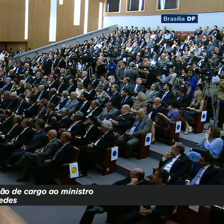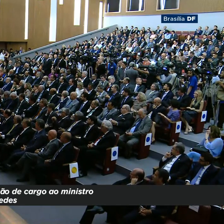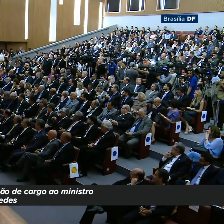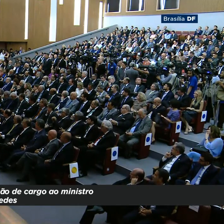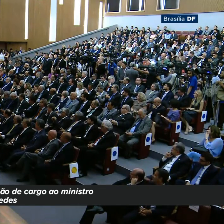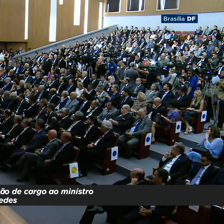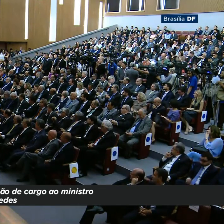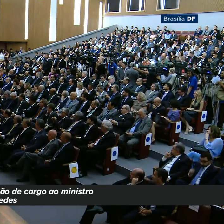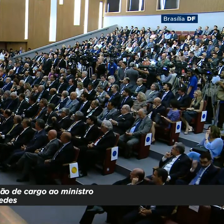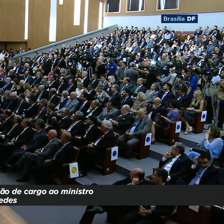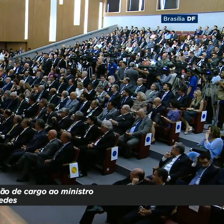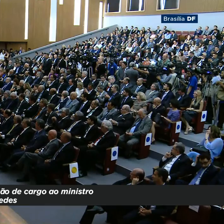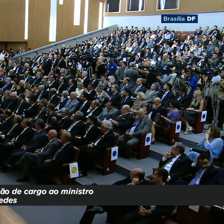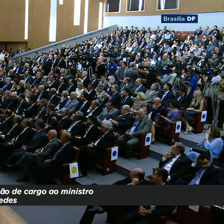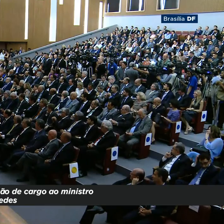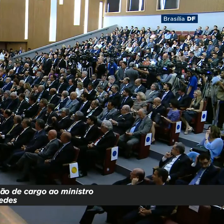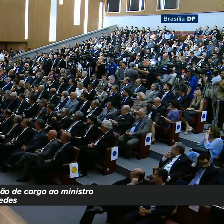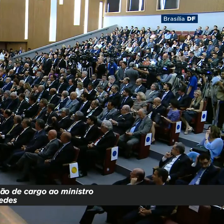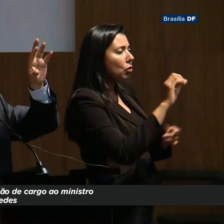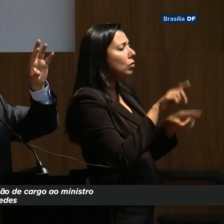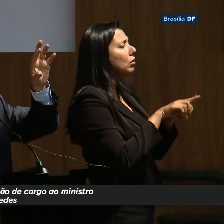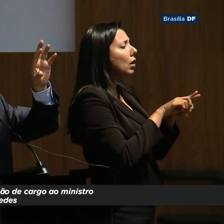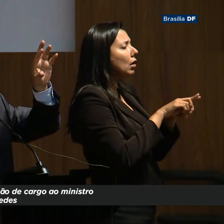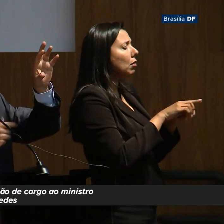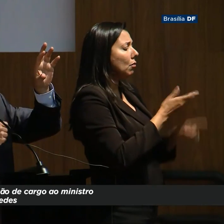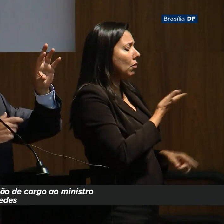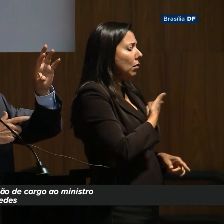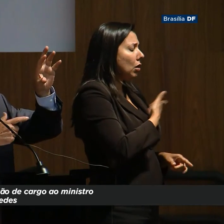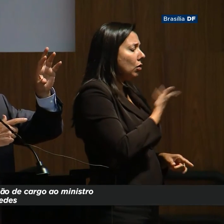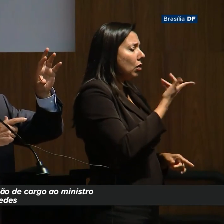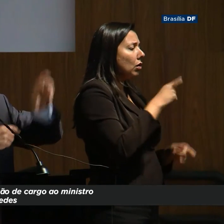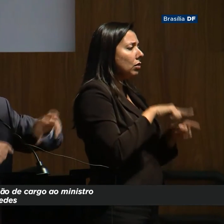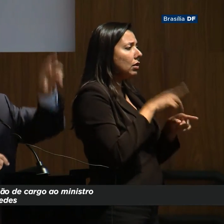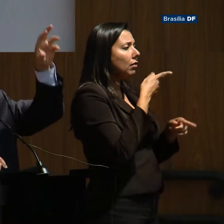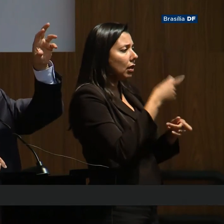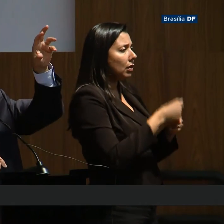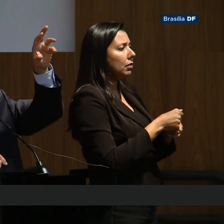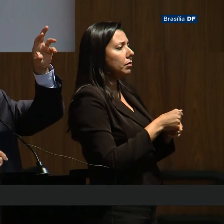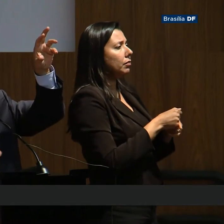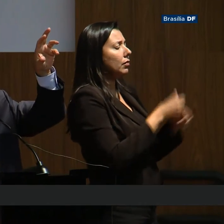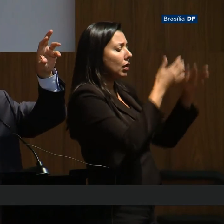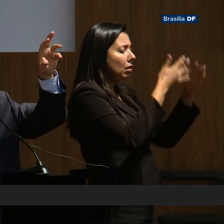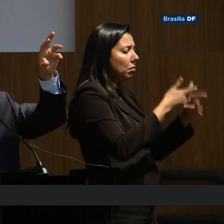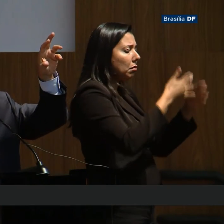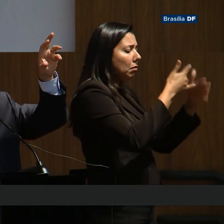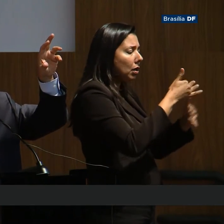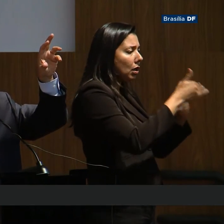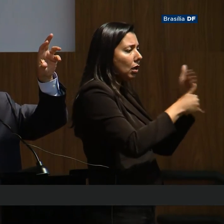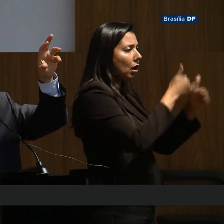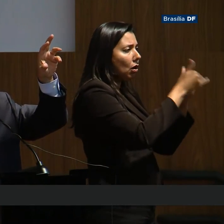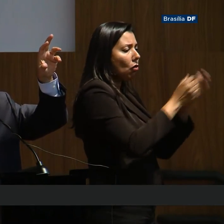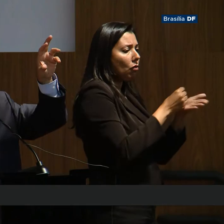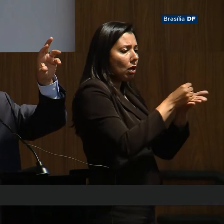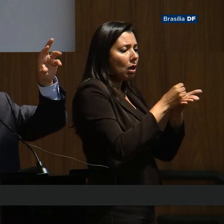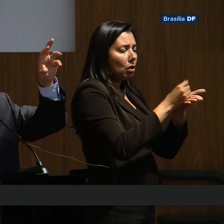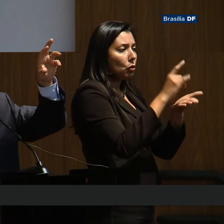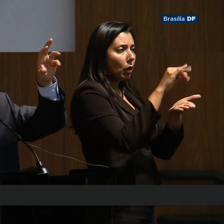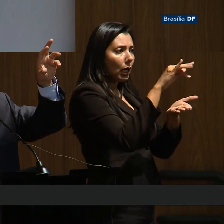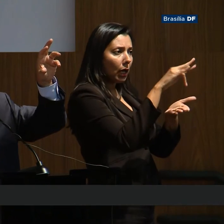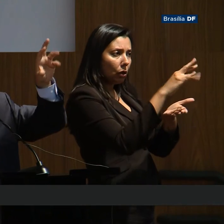cá embaixo. Na hora que você emite dívida, empurra esse juro para cima e dá o crédito do lado de lá,